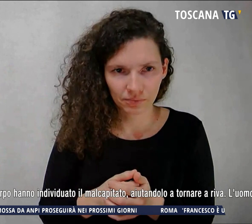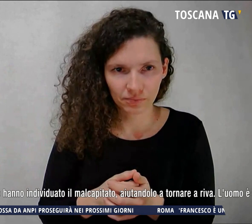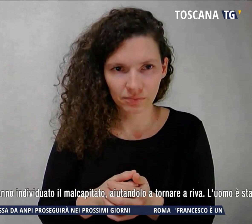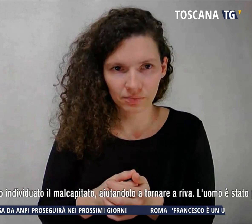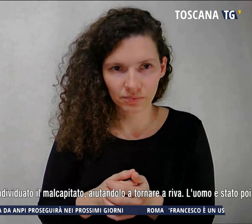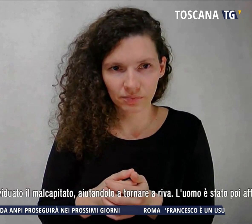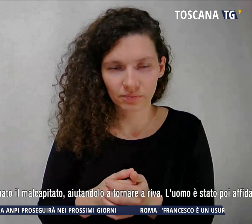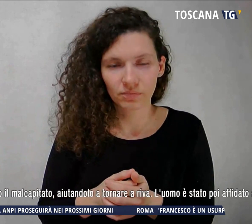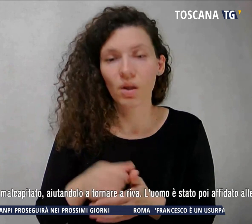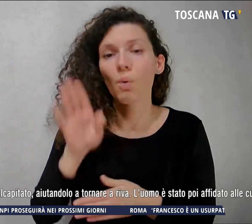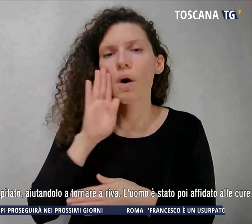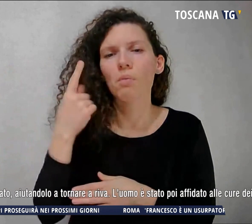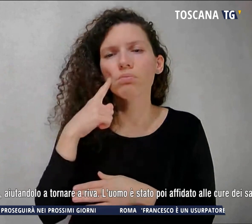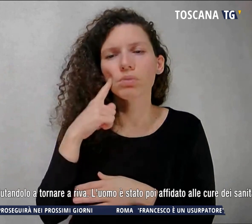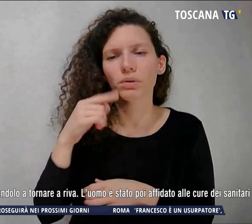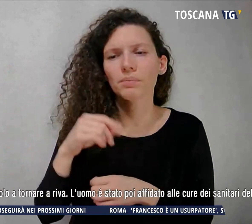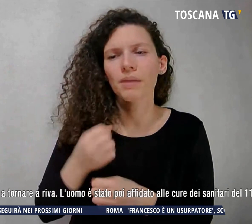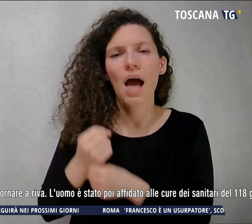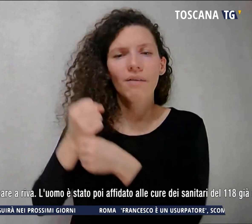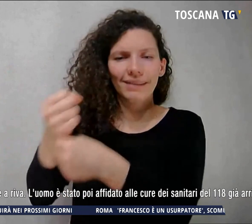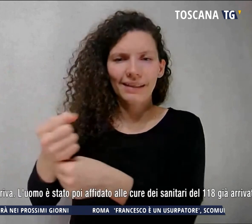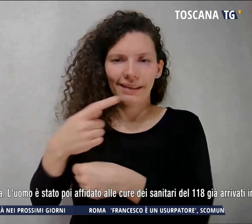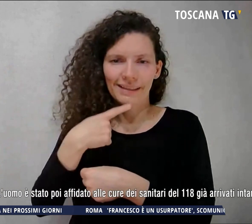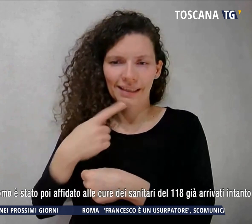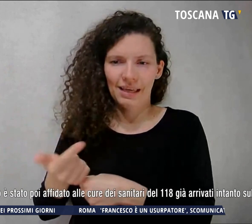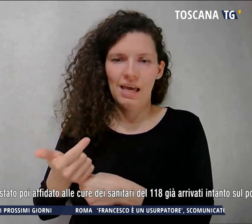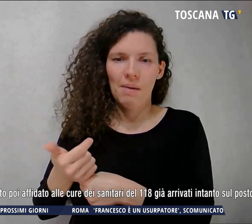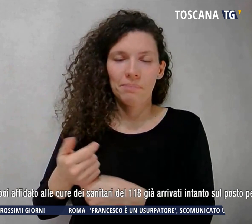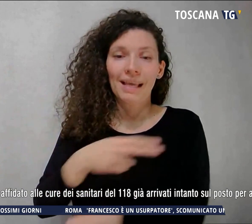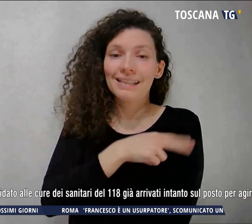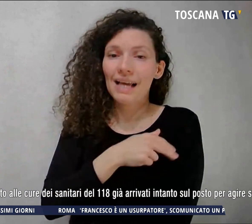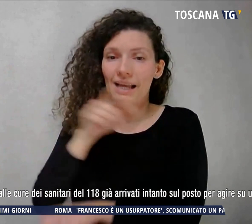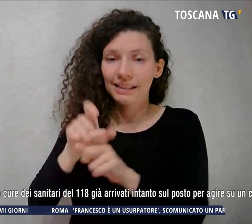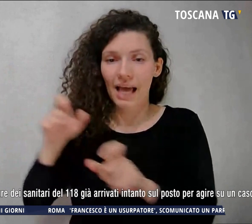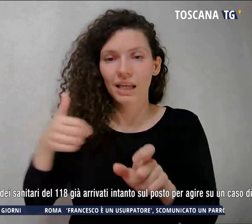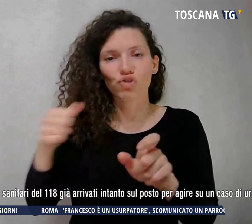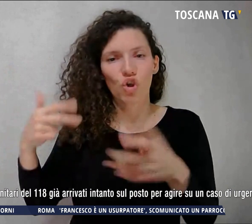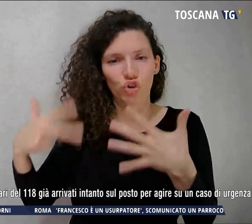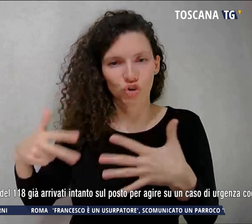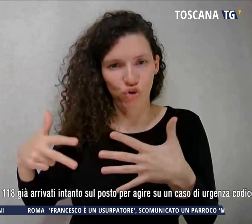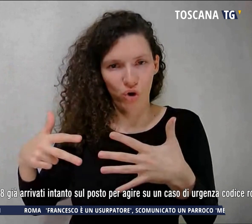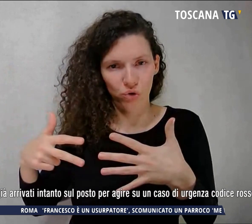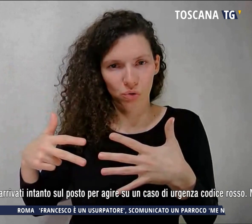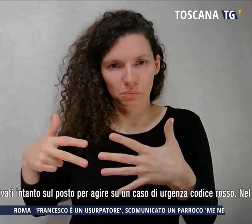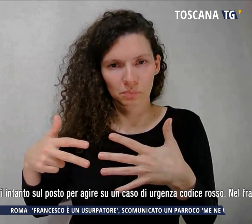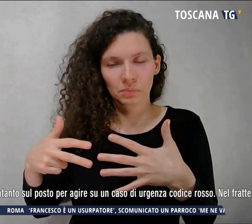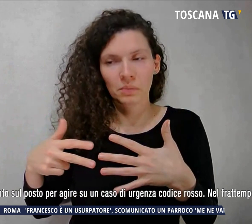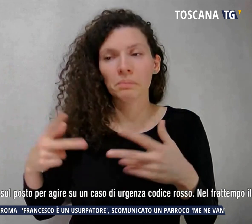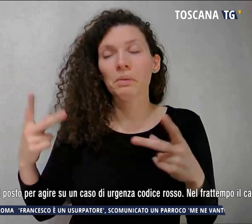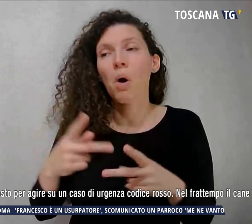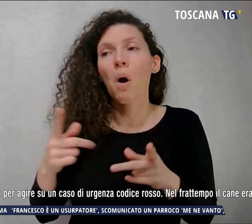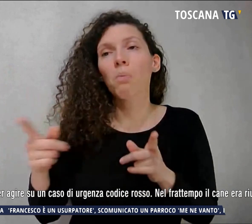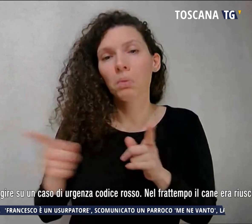affidato ai sanitari del 118 e nel frattempo il cane per fortuna è riuscito a